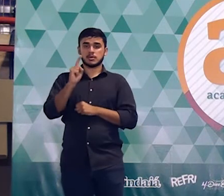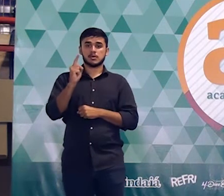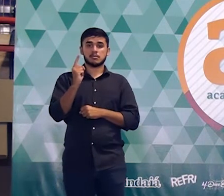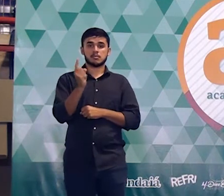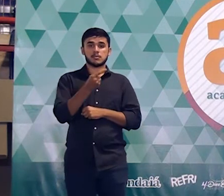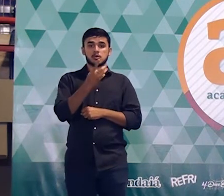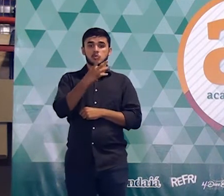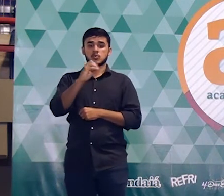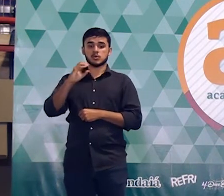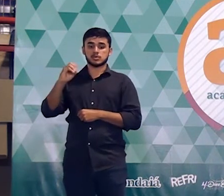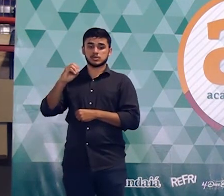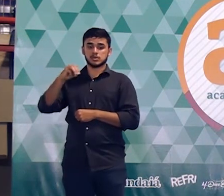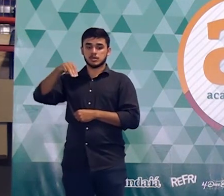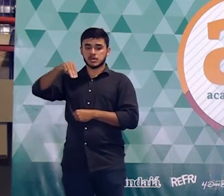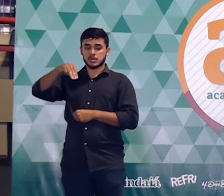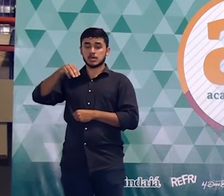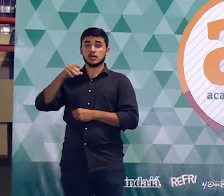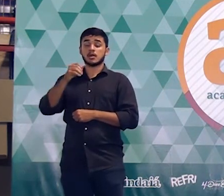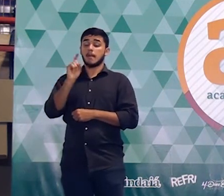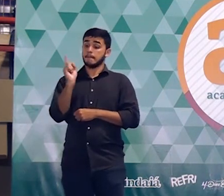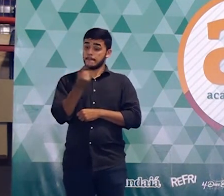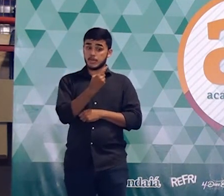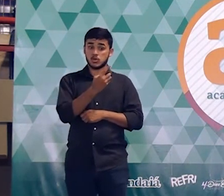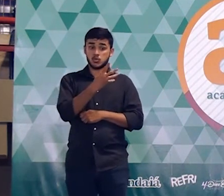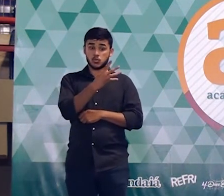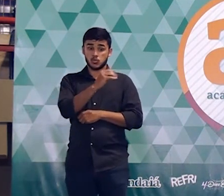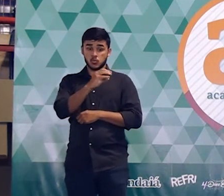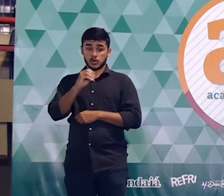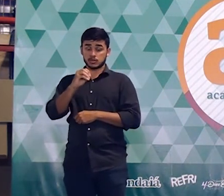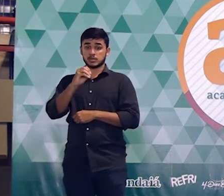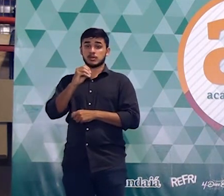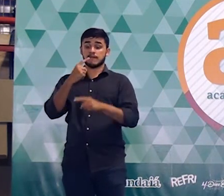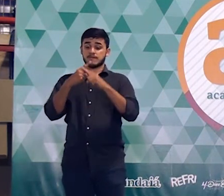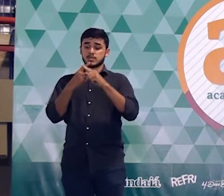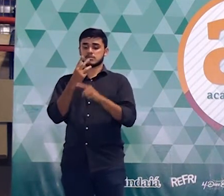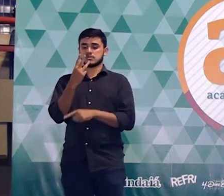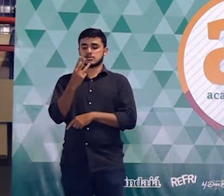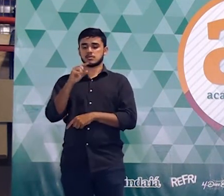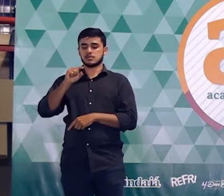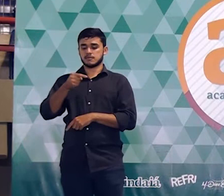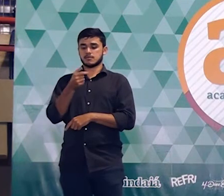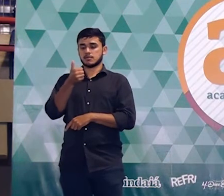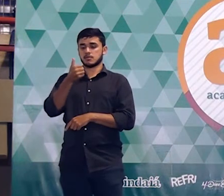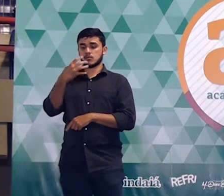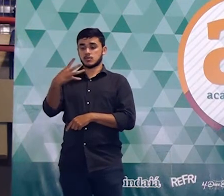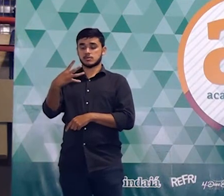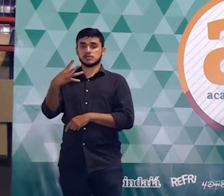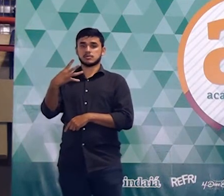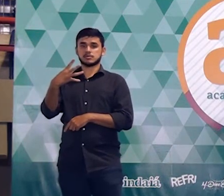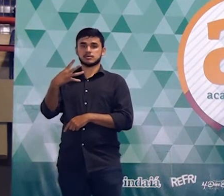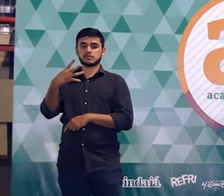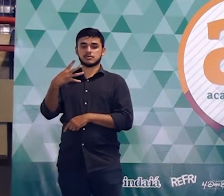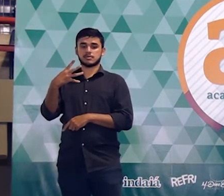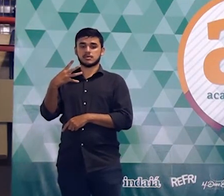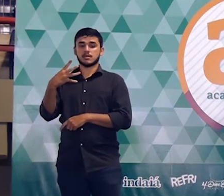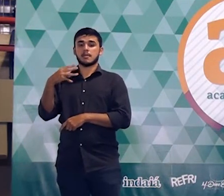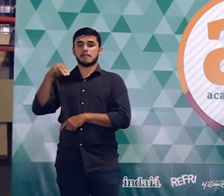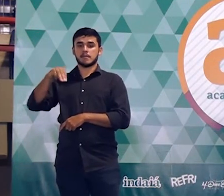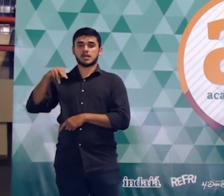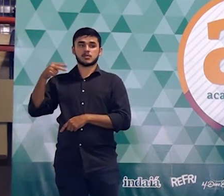então a resposta seria a área total queimada é 1400 pi metros